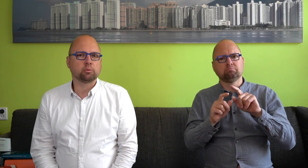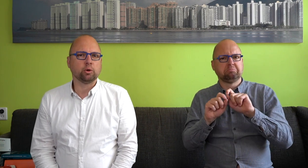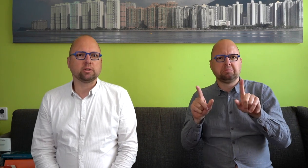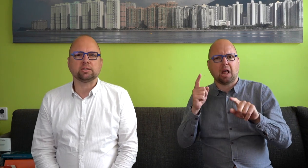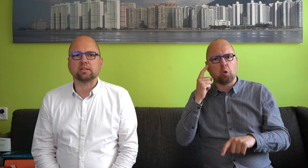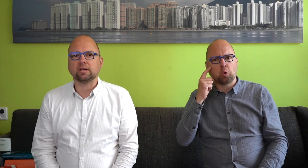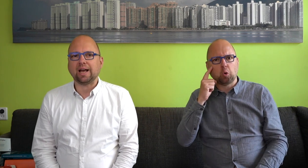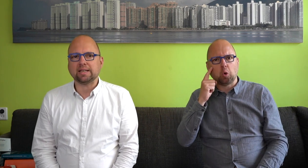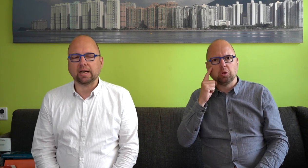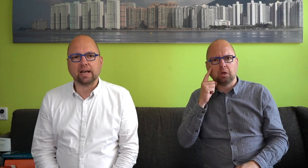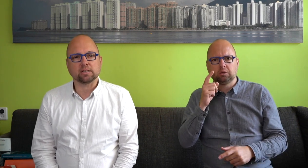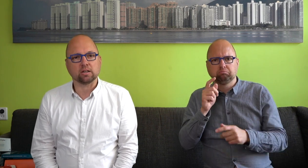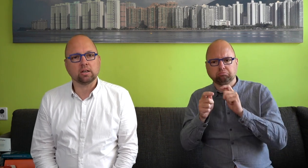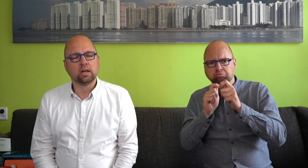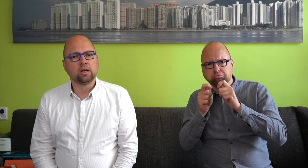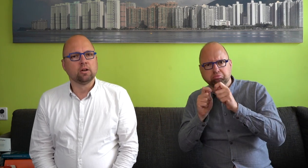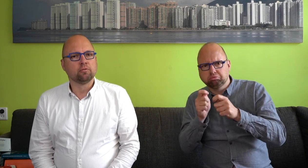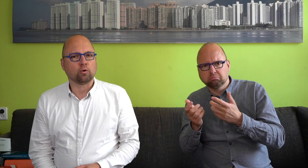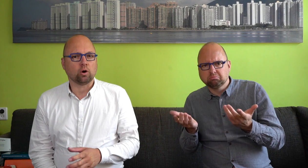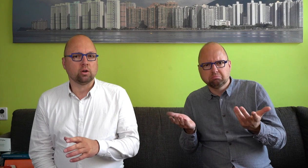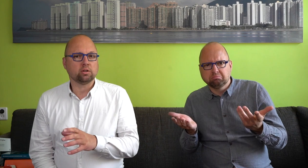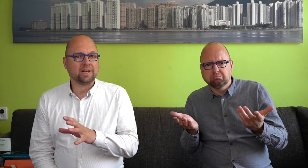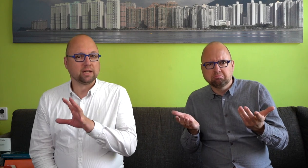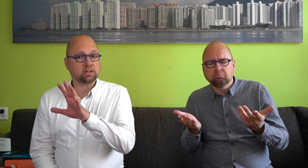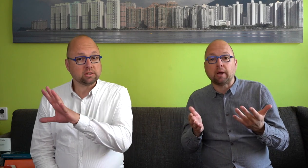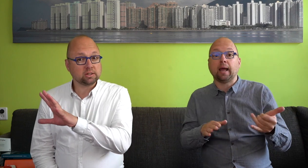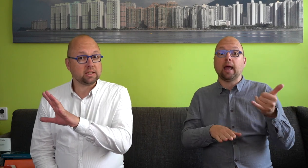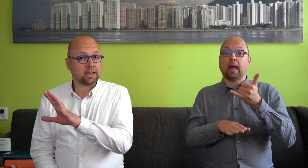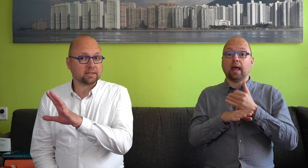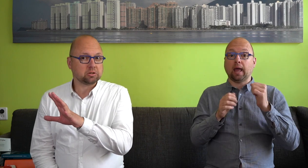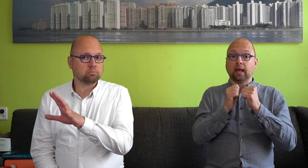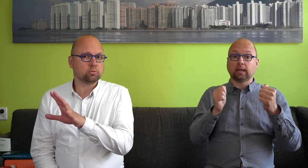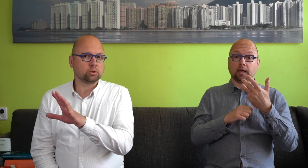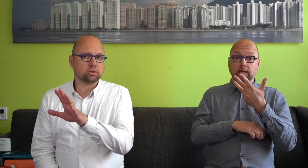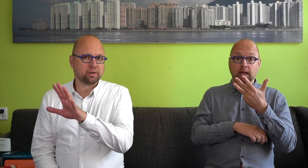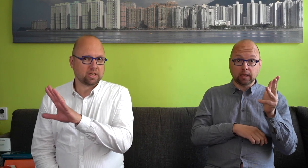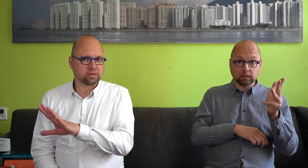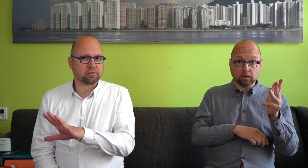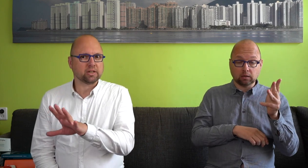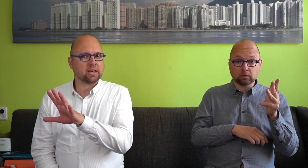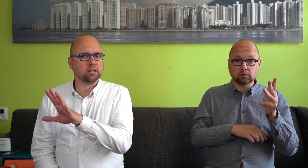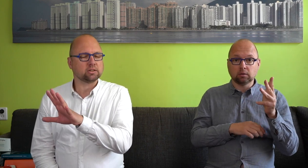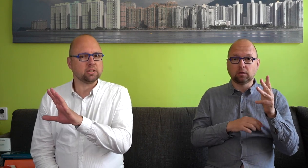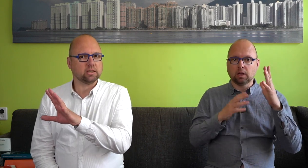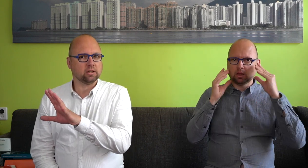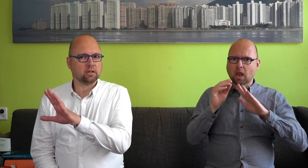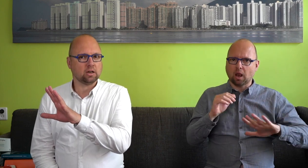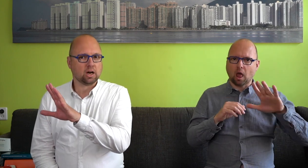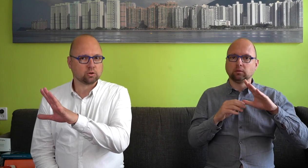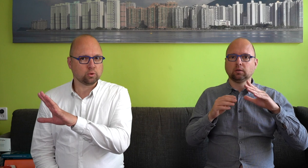gebeurd, is dat eind jaren negentig, voor de neder-saxische dialecten, dus de varianten van het Nederlands die in de Achterhoek